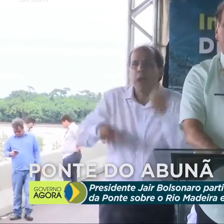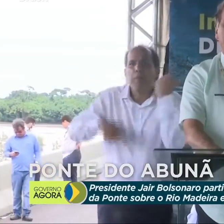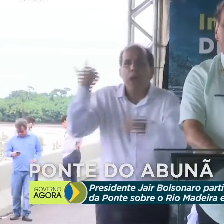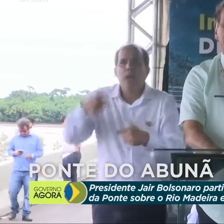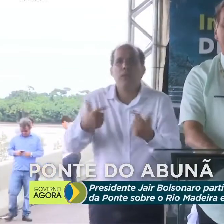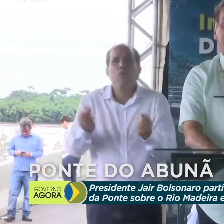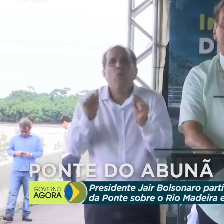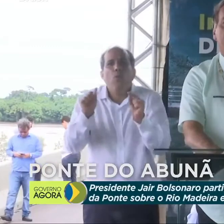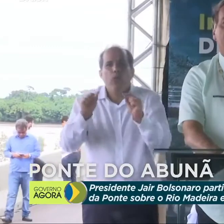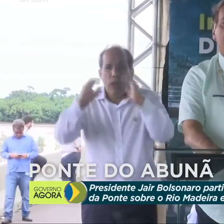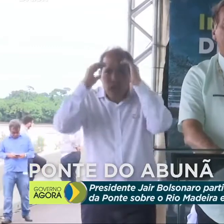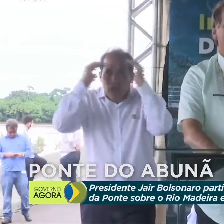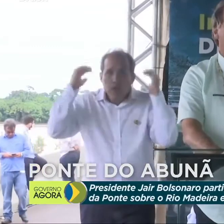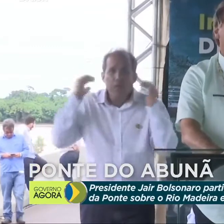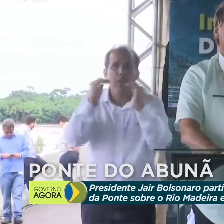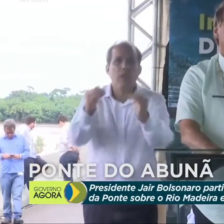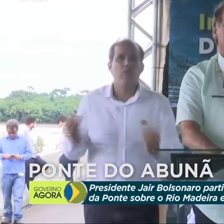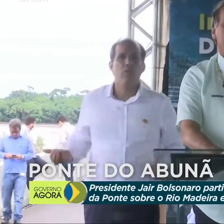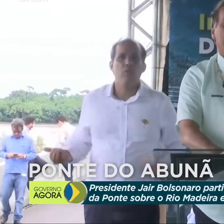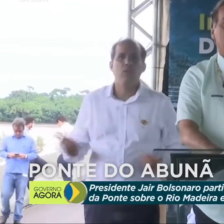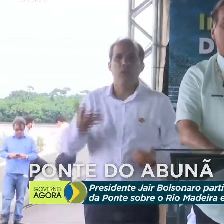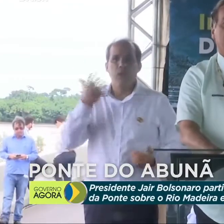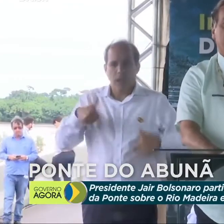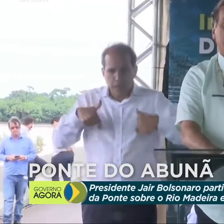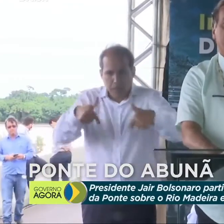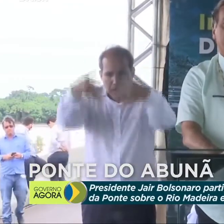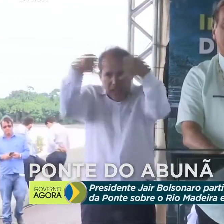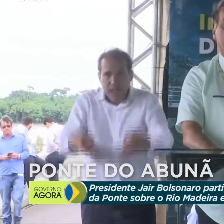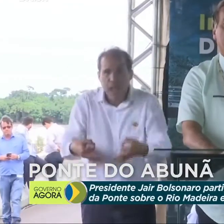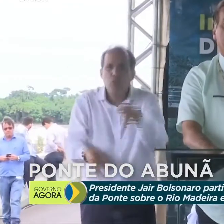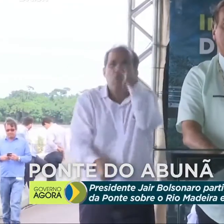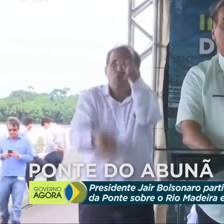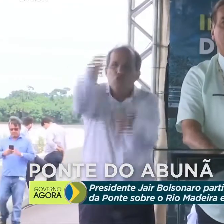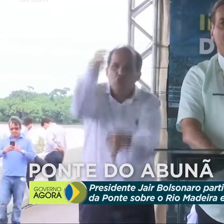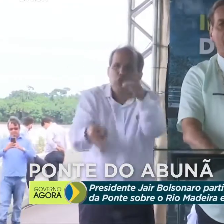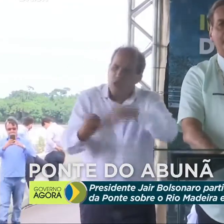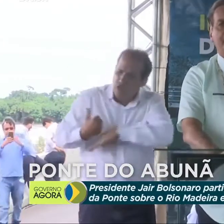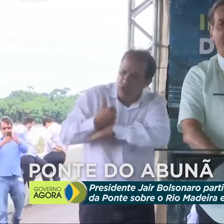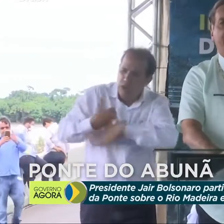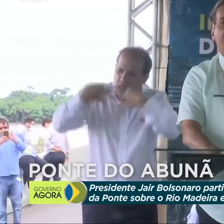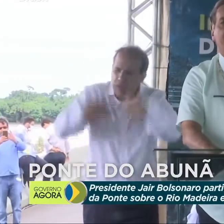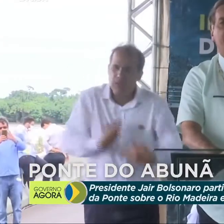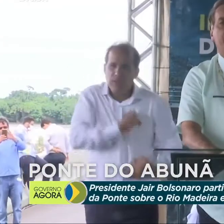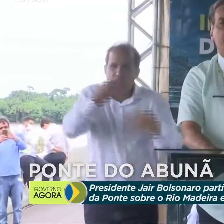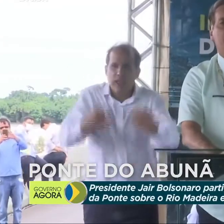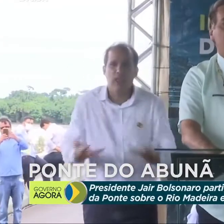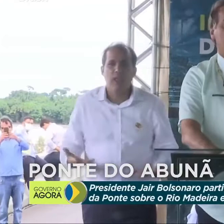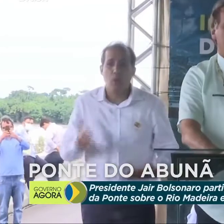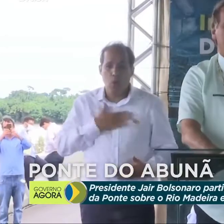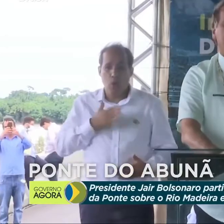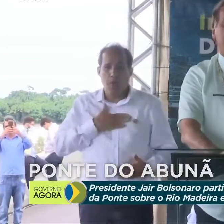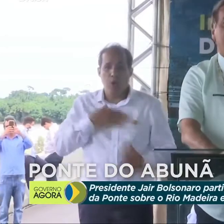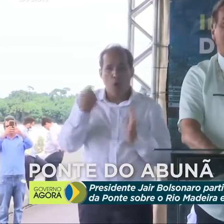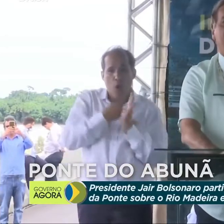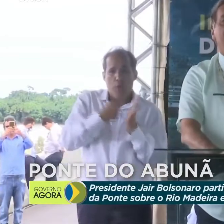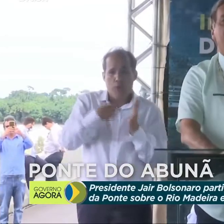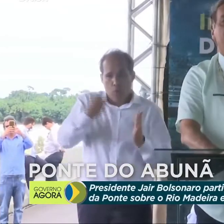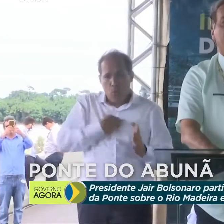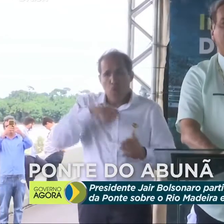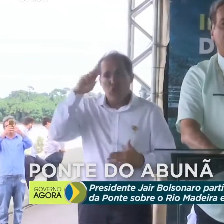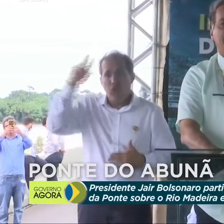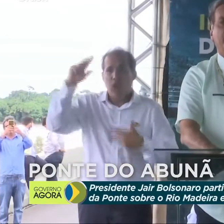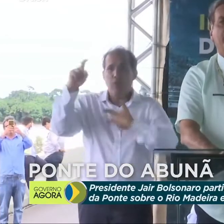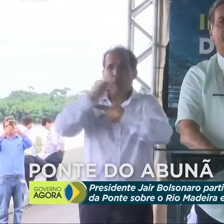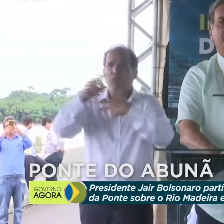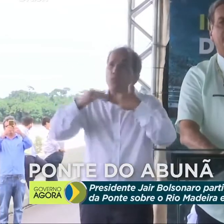Querem respeito, querem ordem e querem justiça. E o meu dever, como chefe supremo